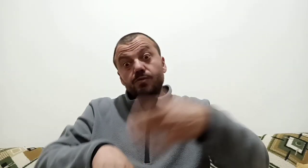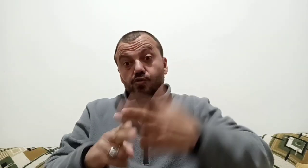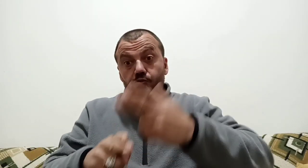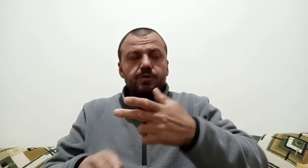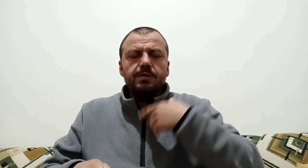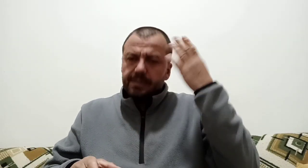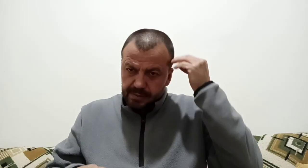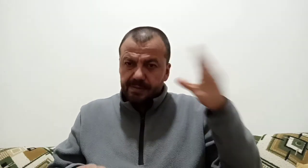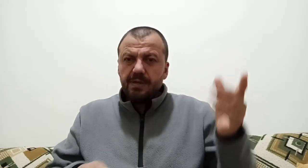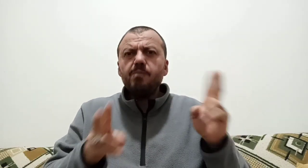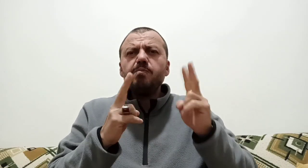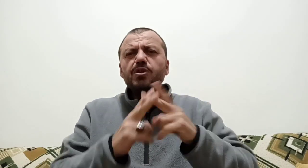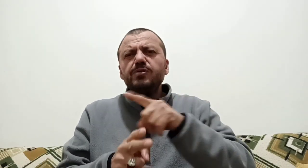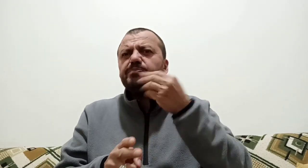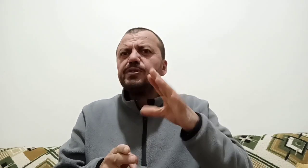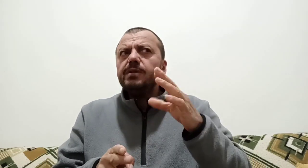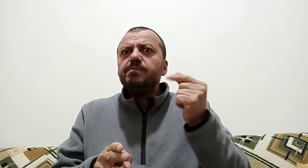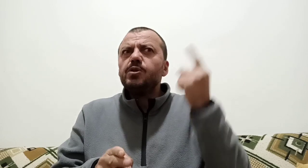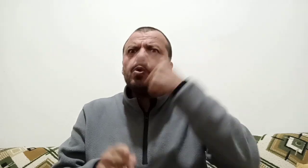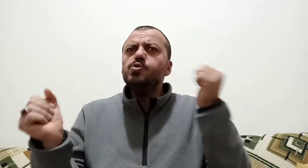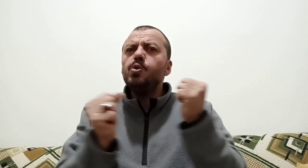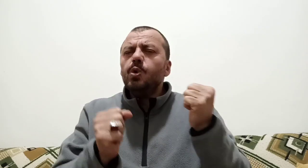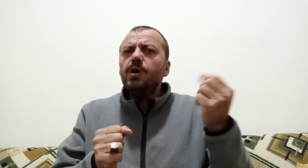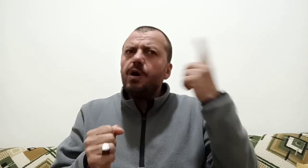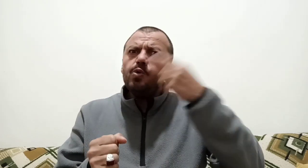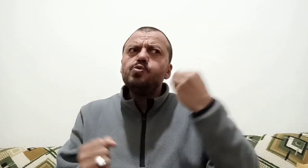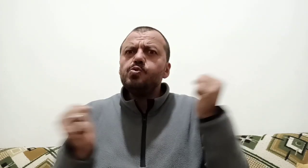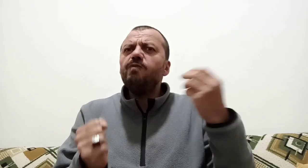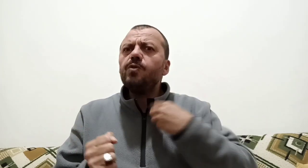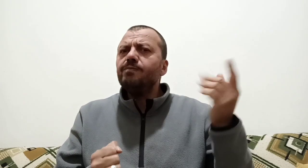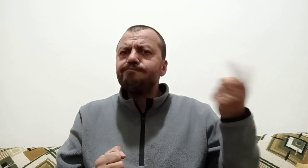diye söylediği zaman da hemen çabuk ol falan diyorlar